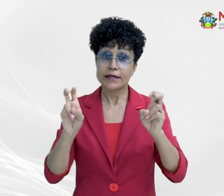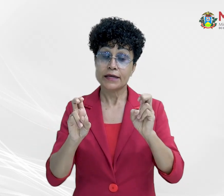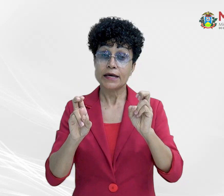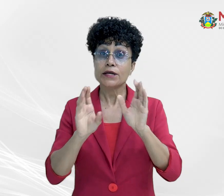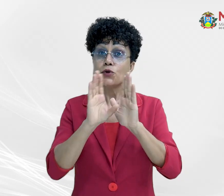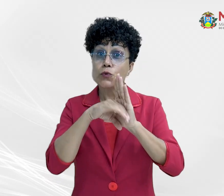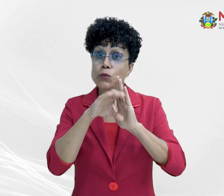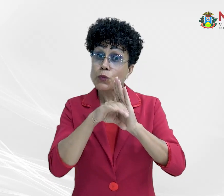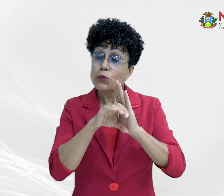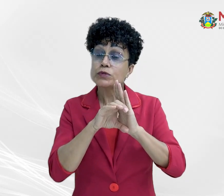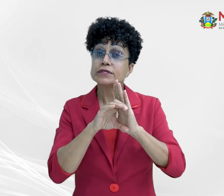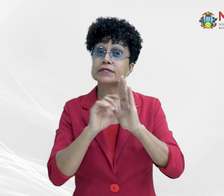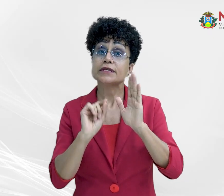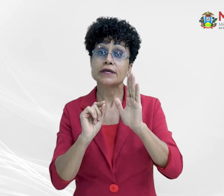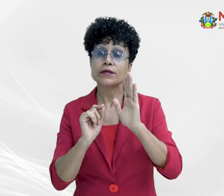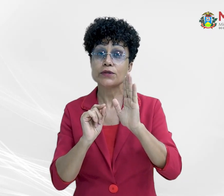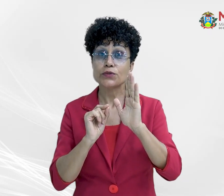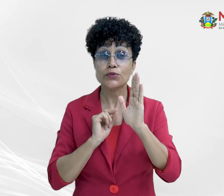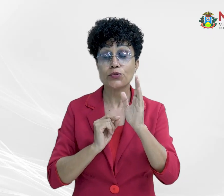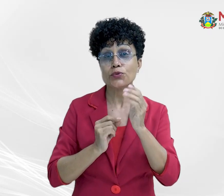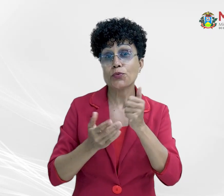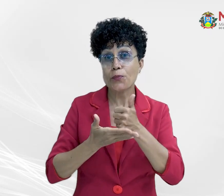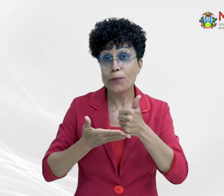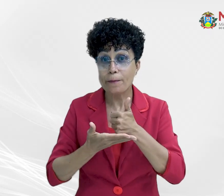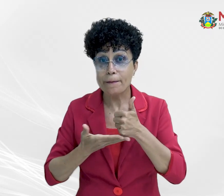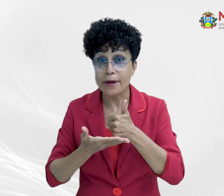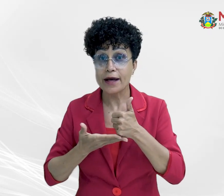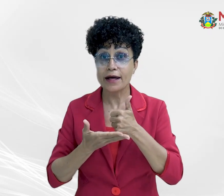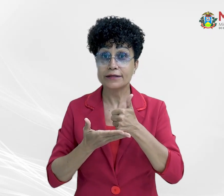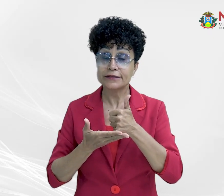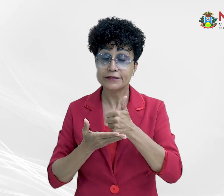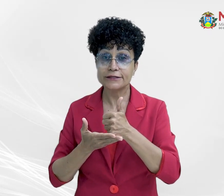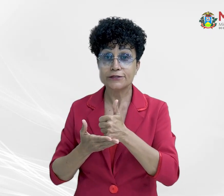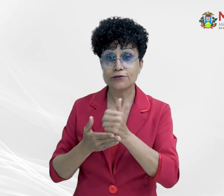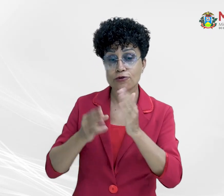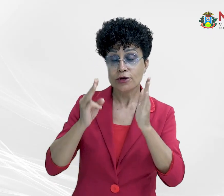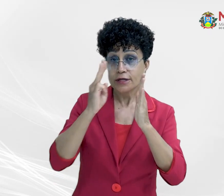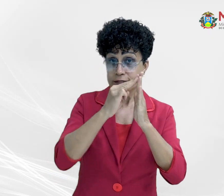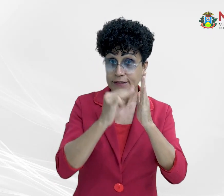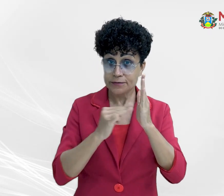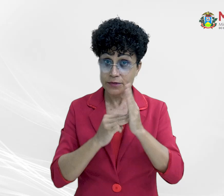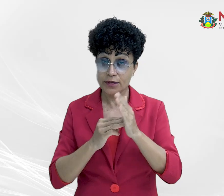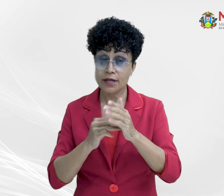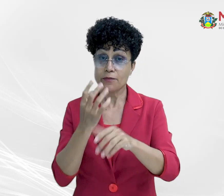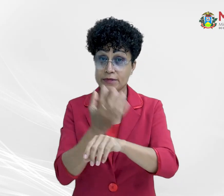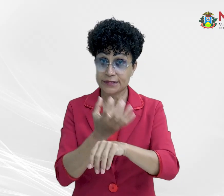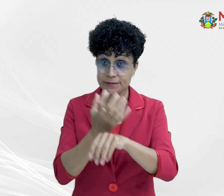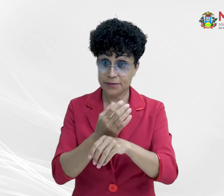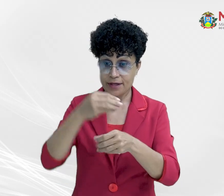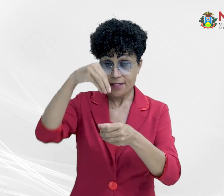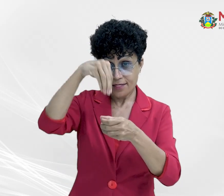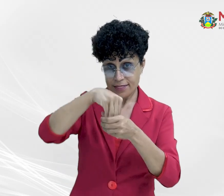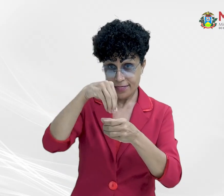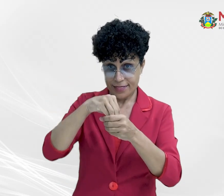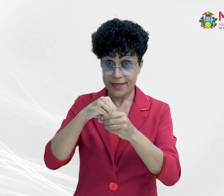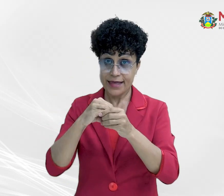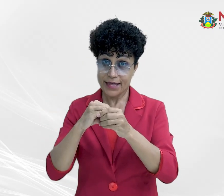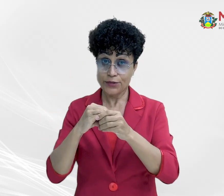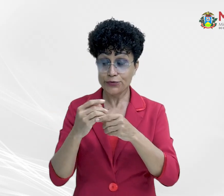de gestão de processos. A cadeia de valor é uma disciplina dentro da gestão de processos, explicou a professora, que somente no ano